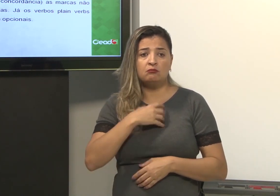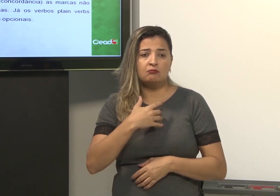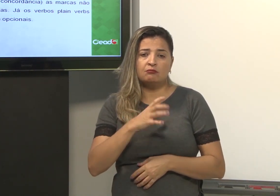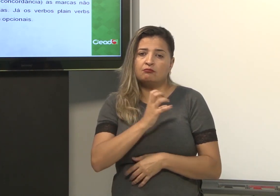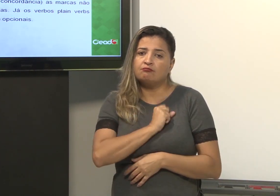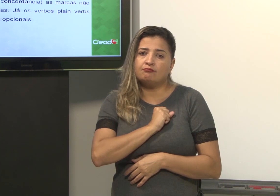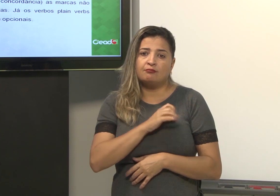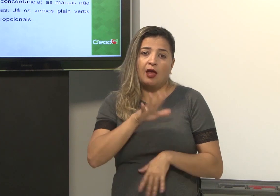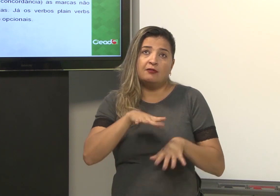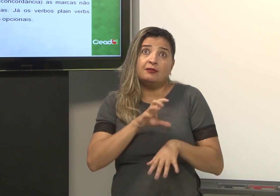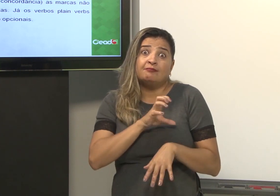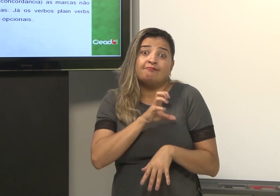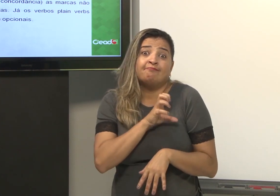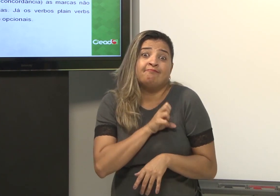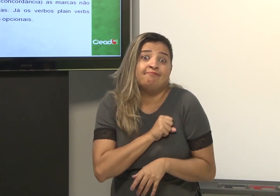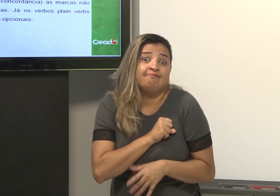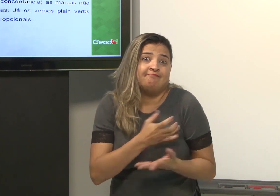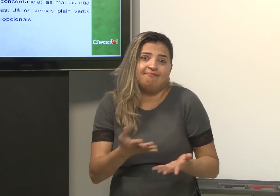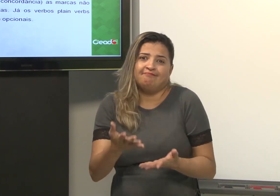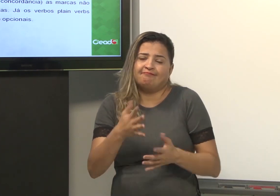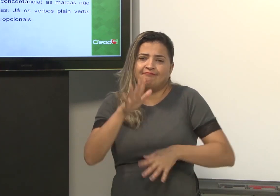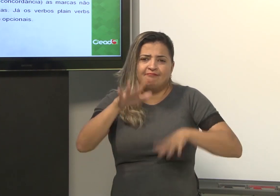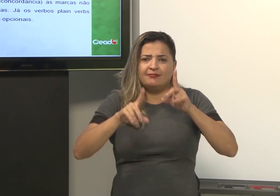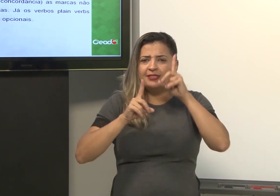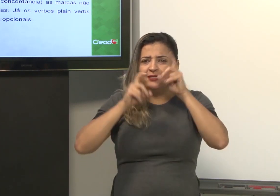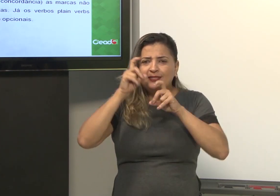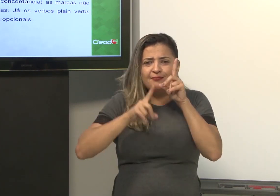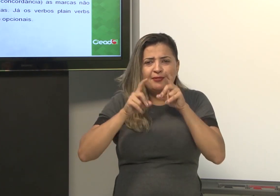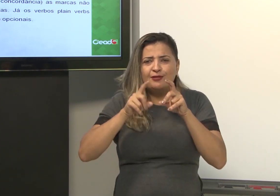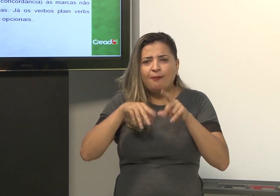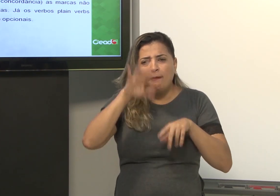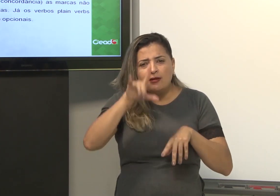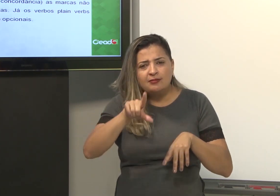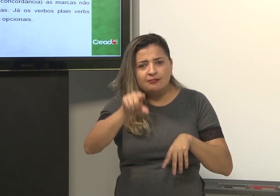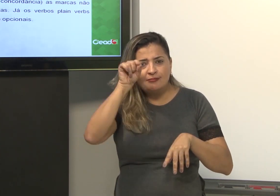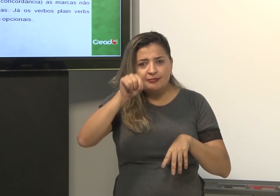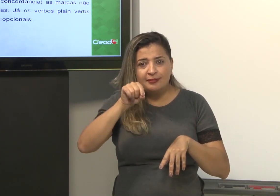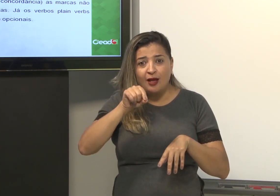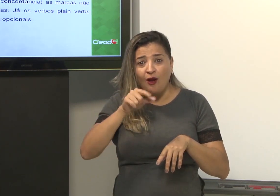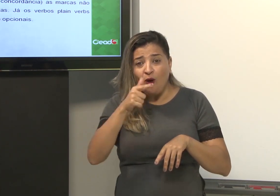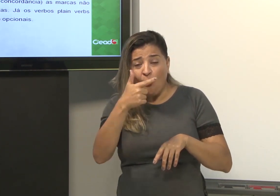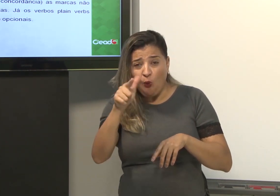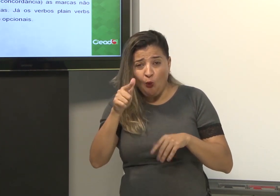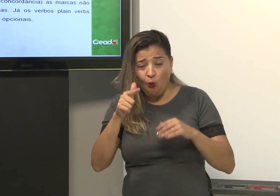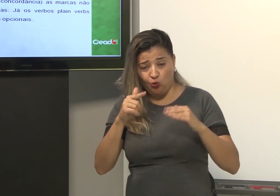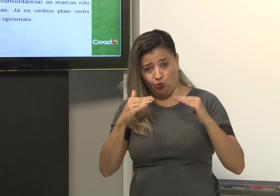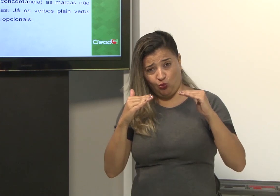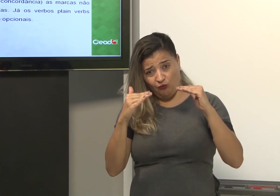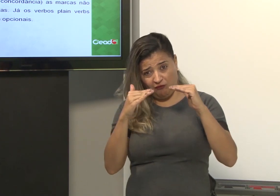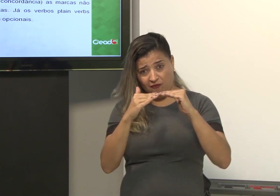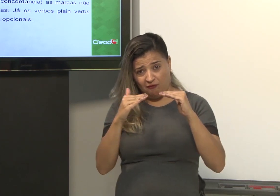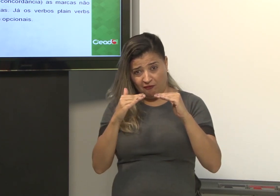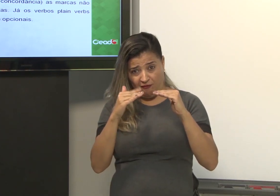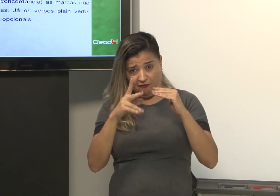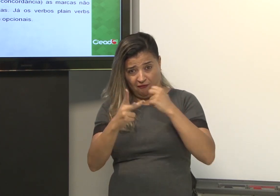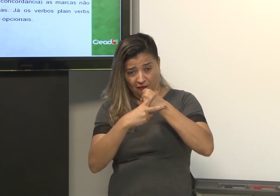Eu amo, eu amo. Ai, eu amo muito. Então, depende da expressão. Se você escolhe usar ou não a expressão. Verbo com